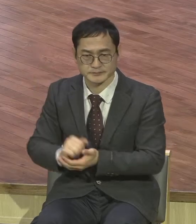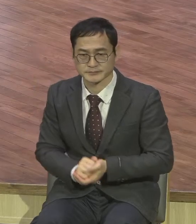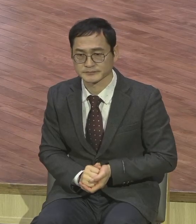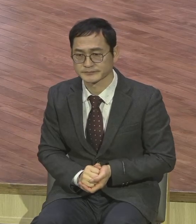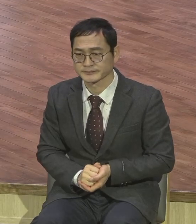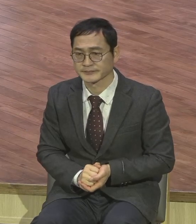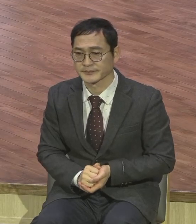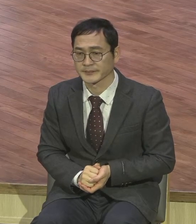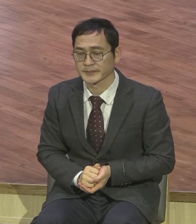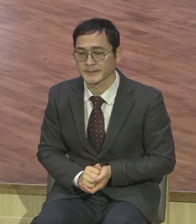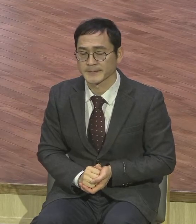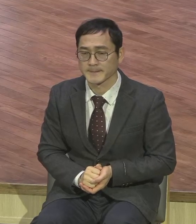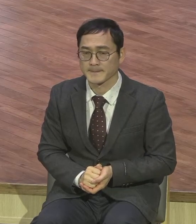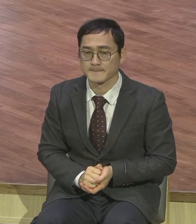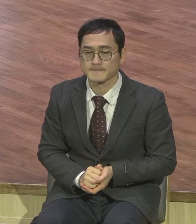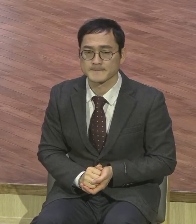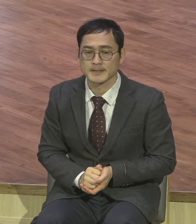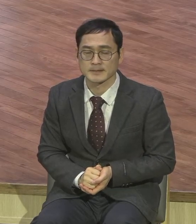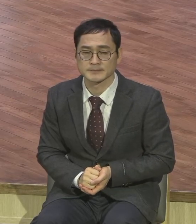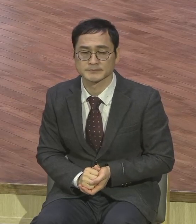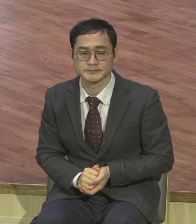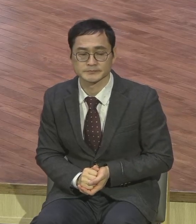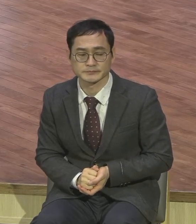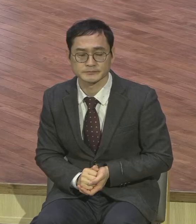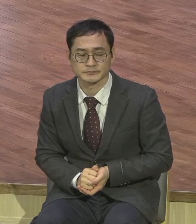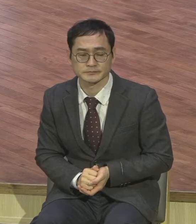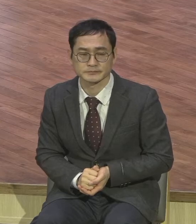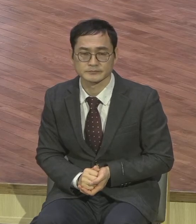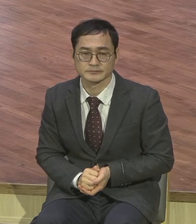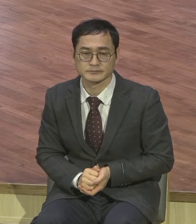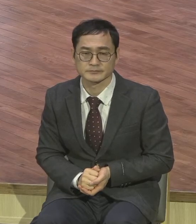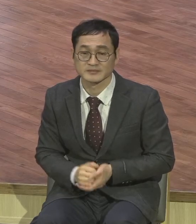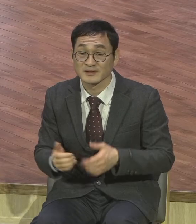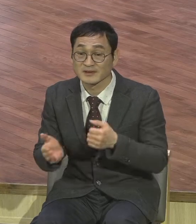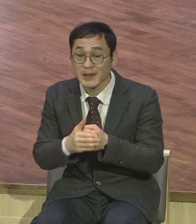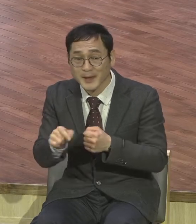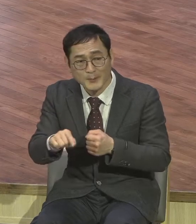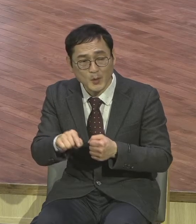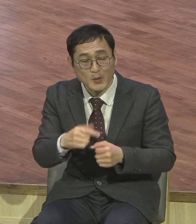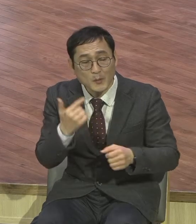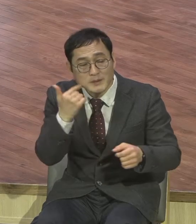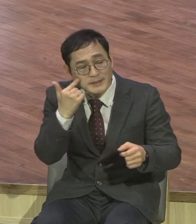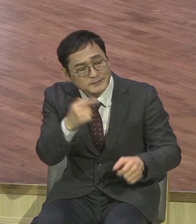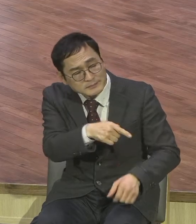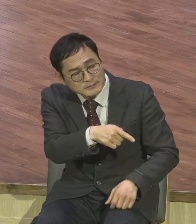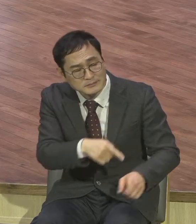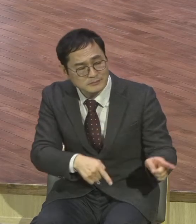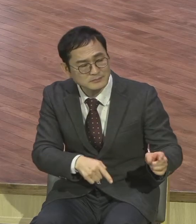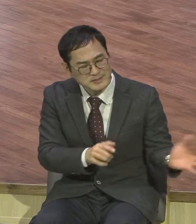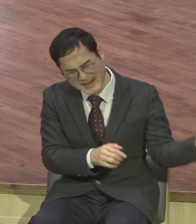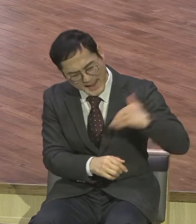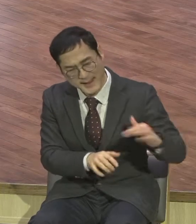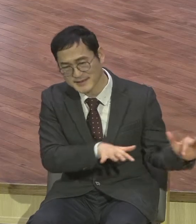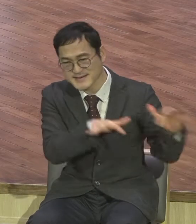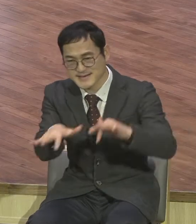지금도 마찬가지로 하니까 왜 누가 나라를 떠들여야지 가야지 광화문 가야지